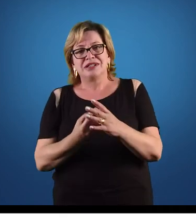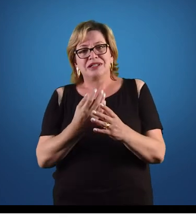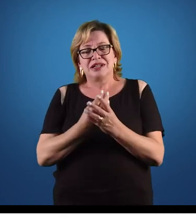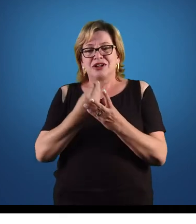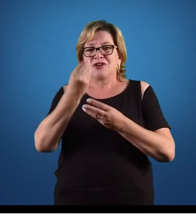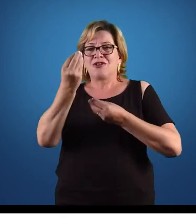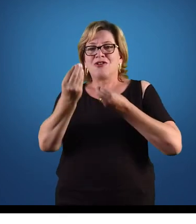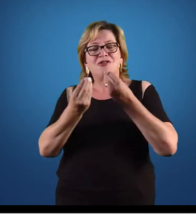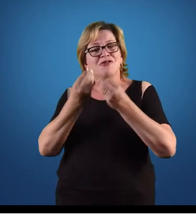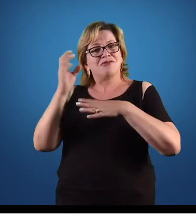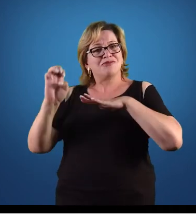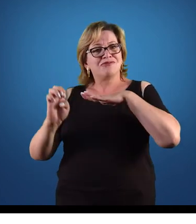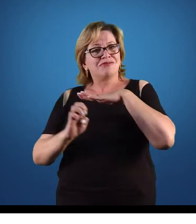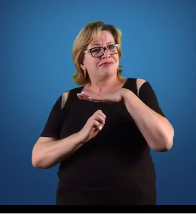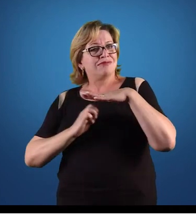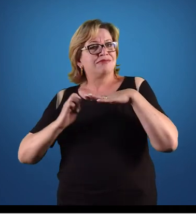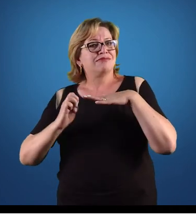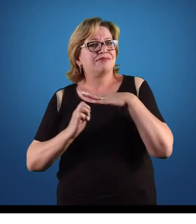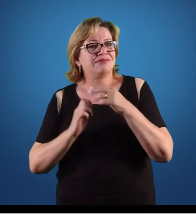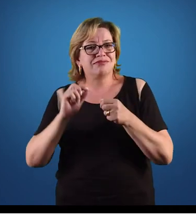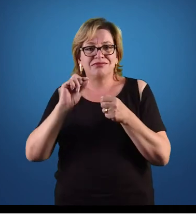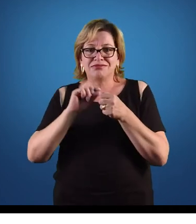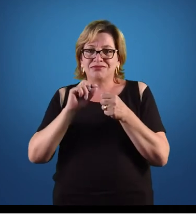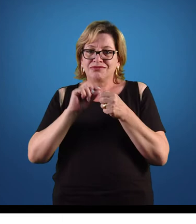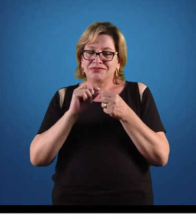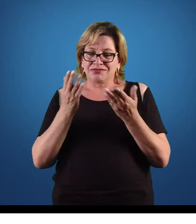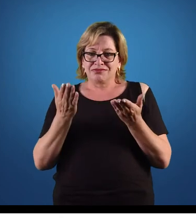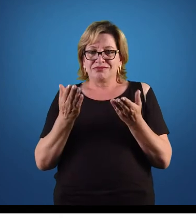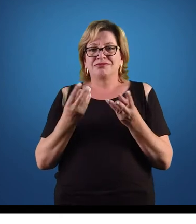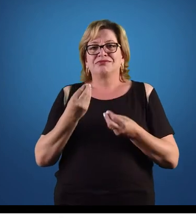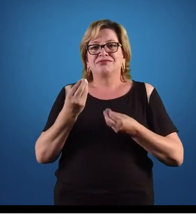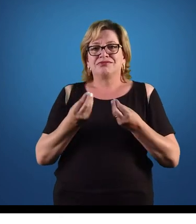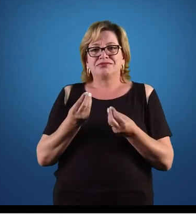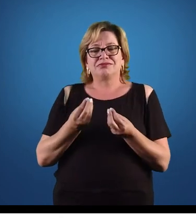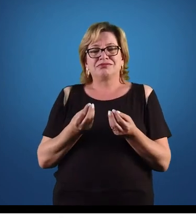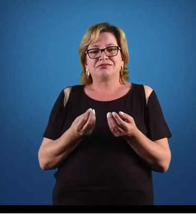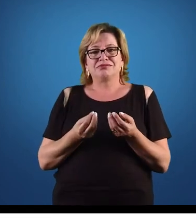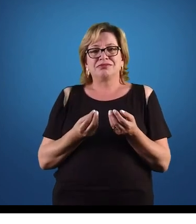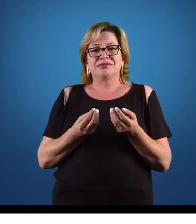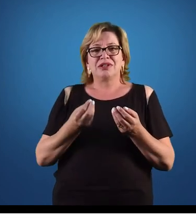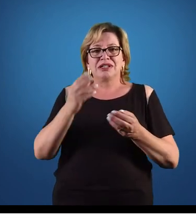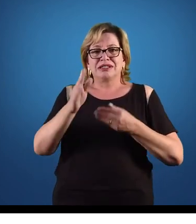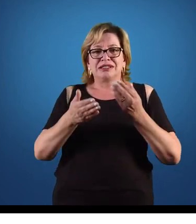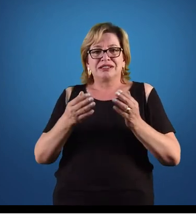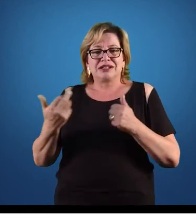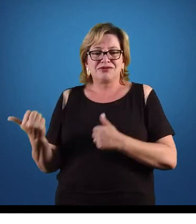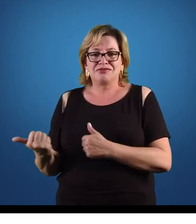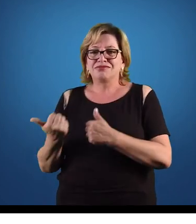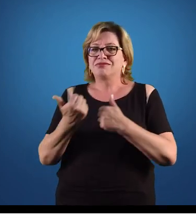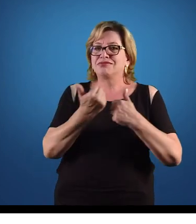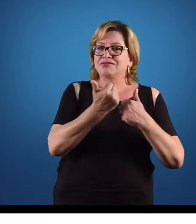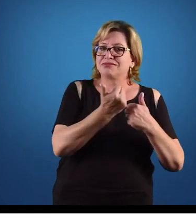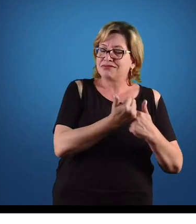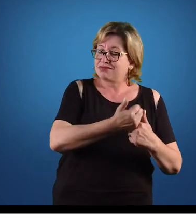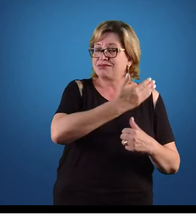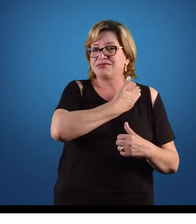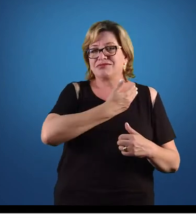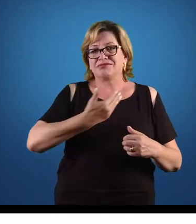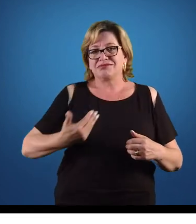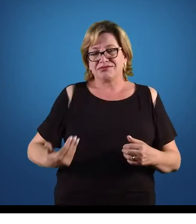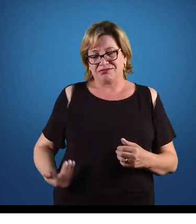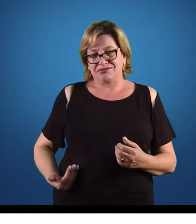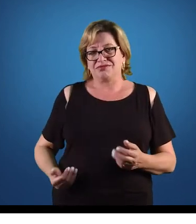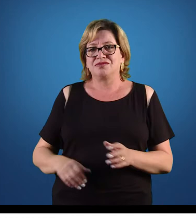ações dessas empresas que estavam substituindo o poder público.